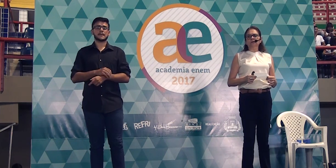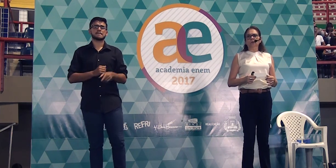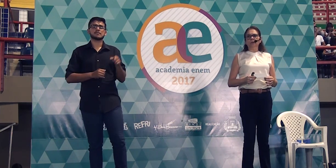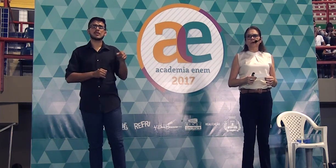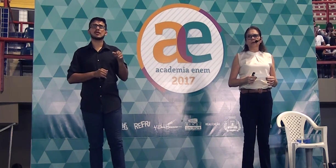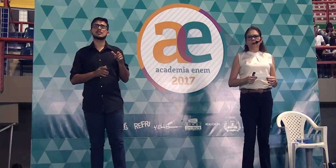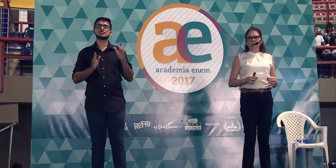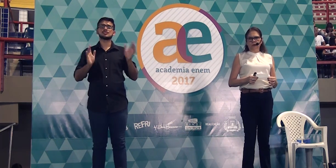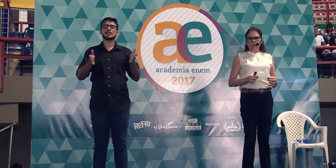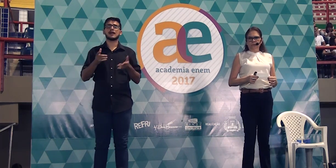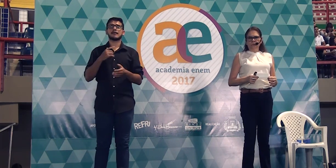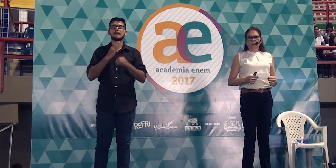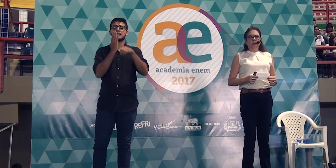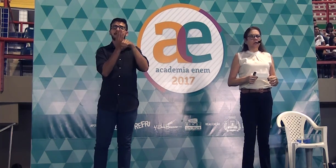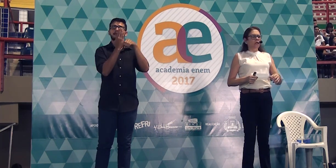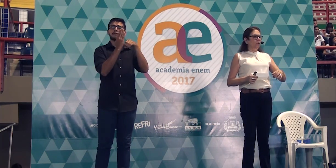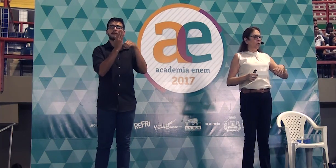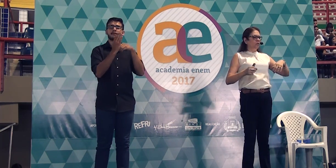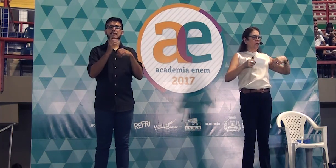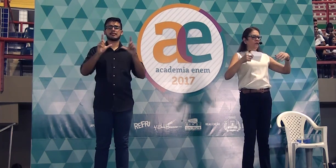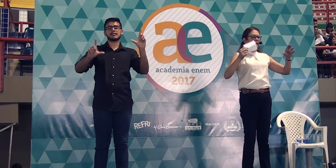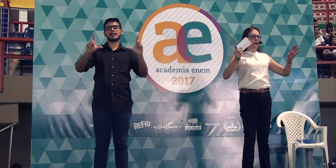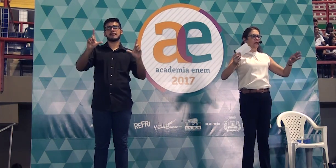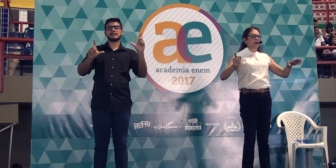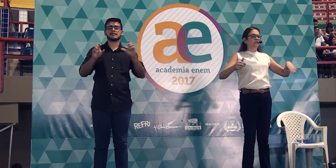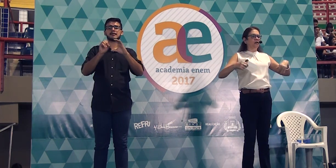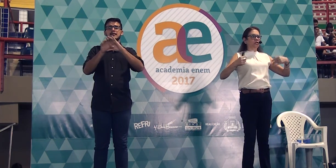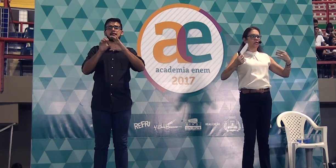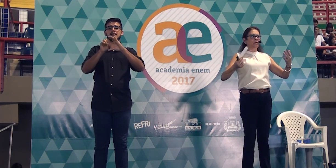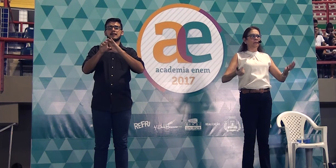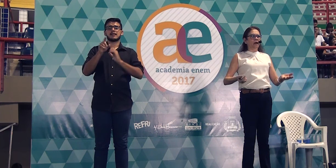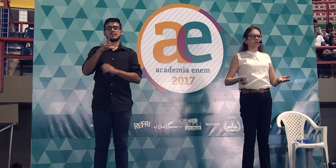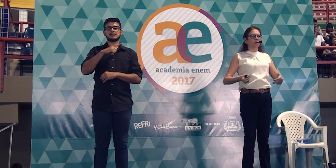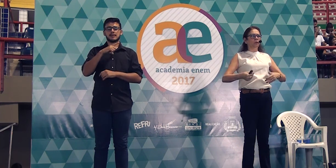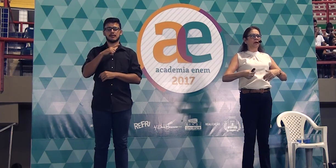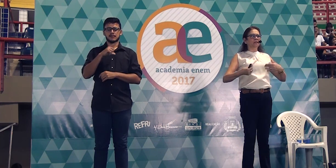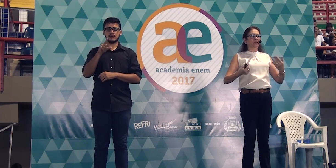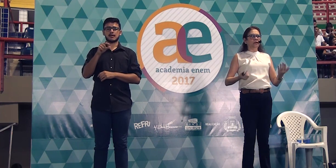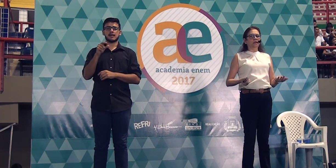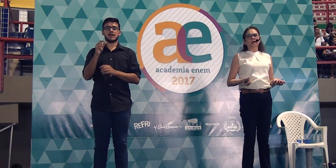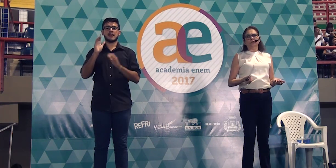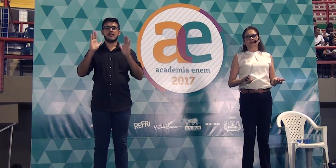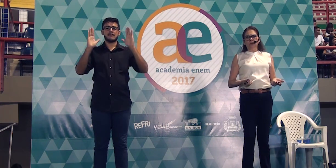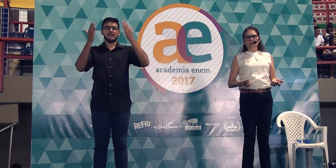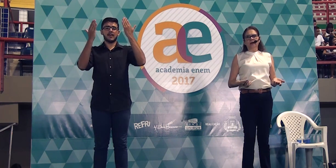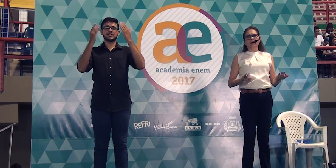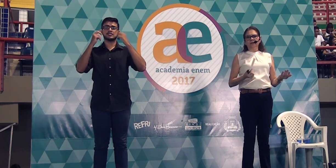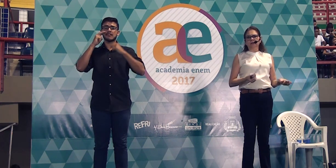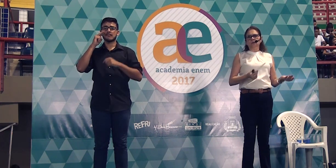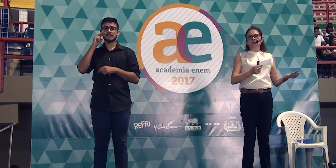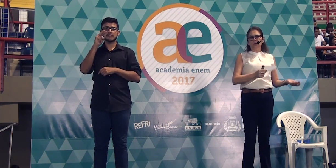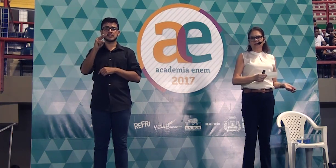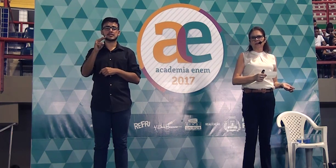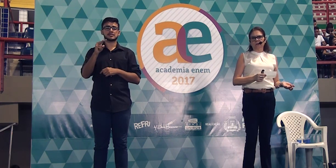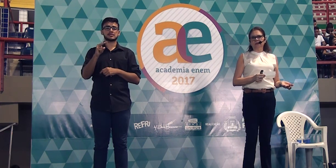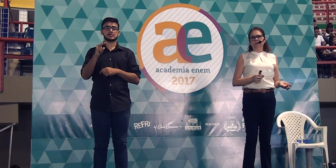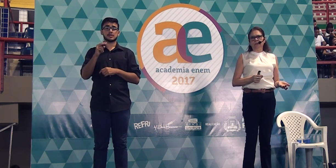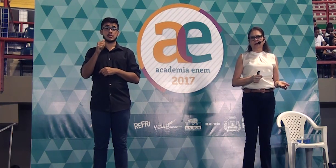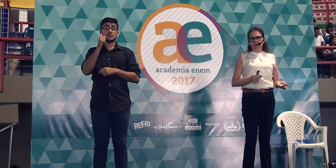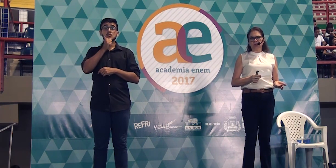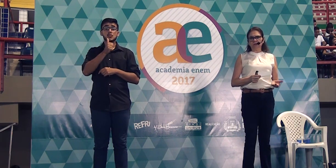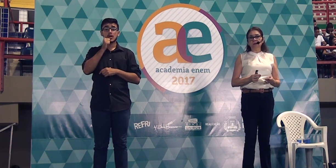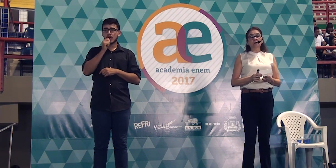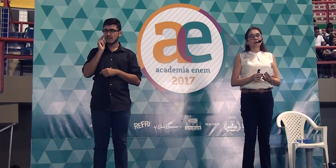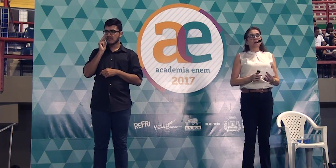programas como o Big Brother, que teve aquela festa temática, o Brasil inteiro viu a reação de uma das